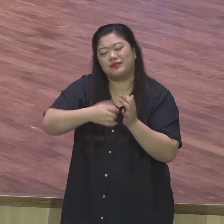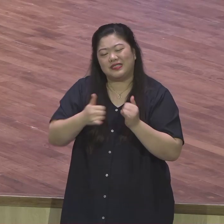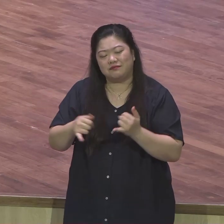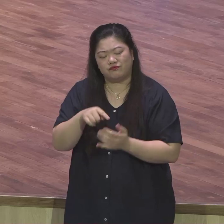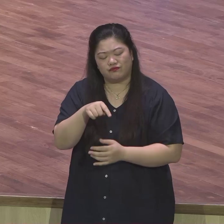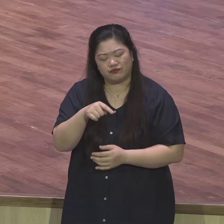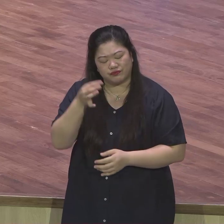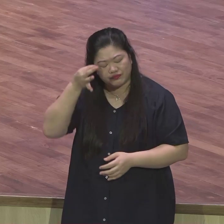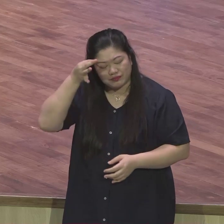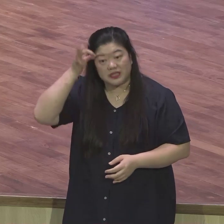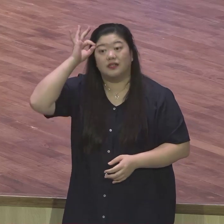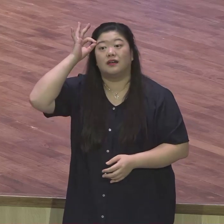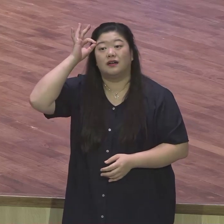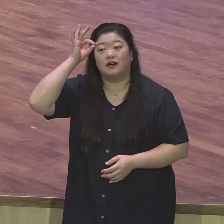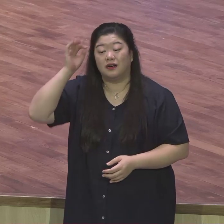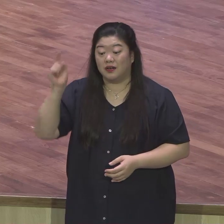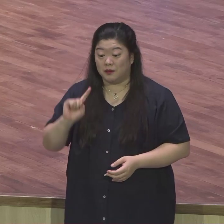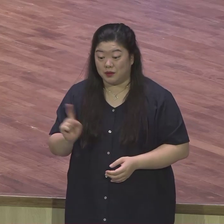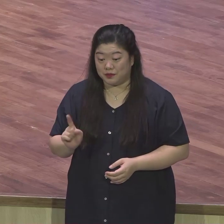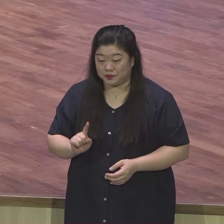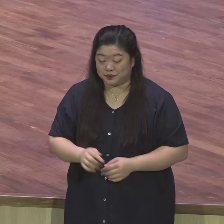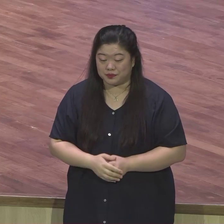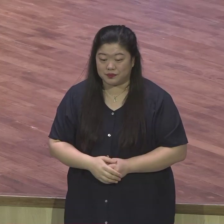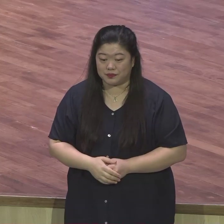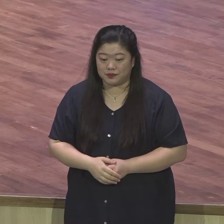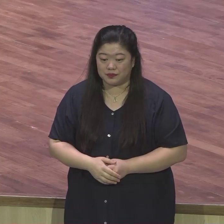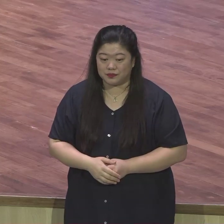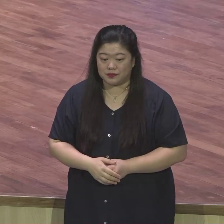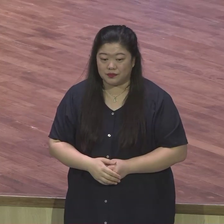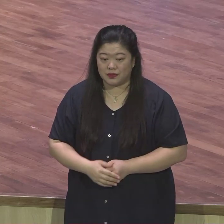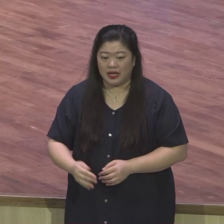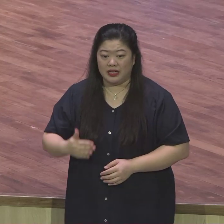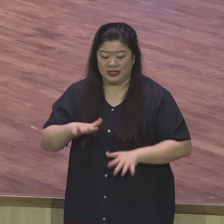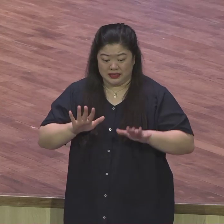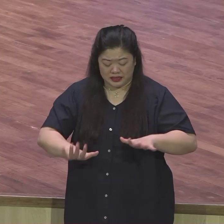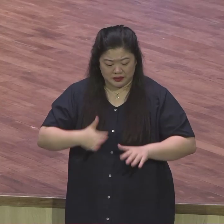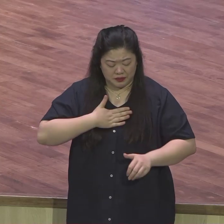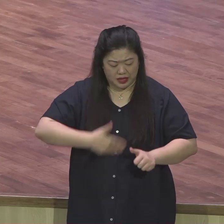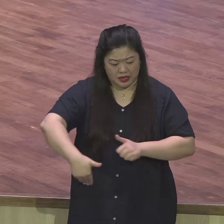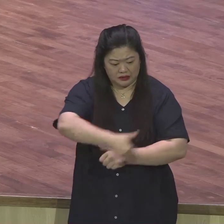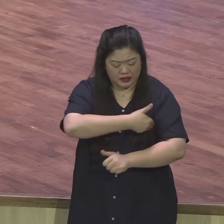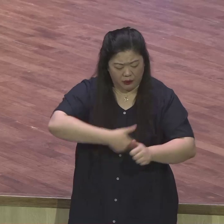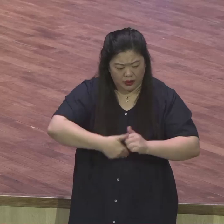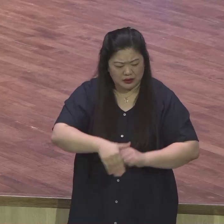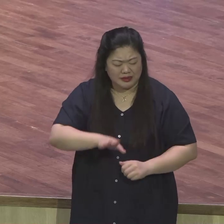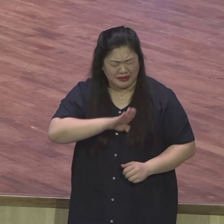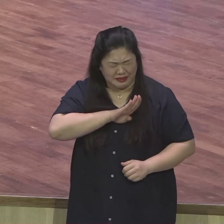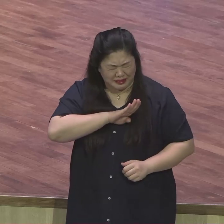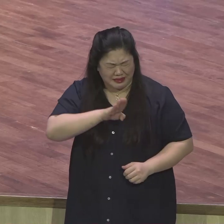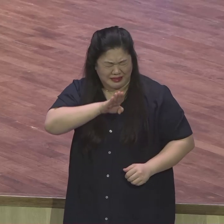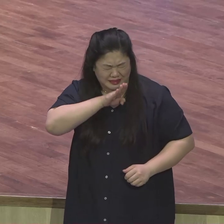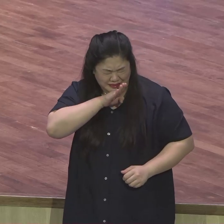자신들을 진정 위험으로 빠뜨리는 것은 외구의 폭풍이 아니고